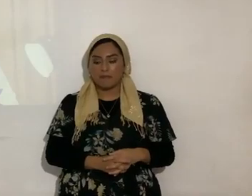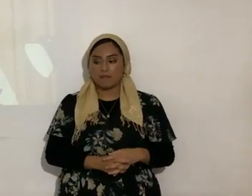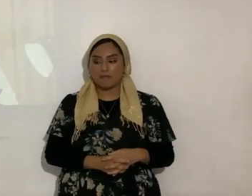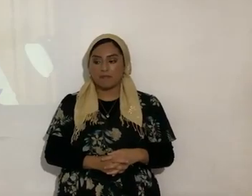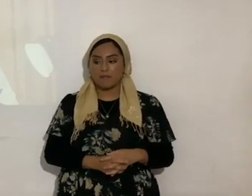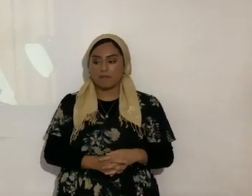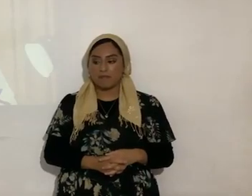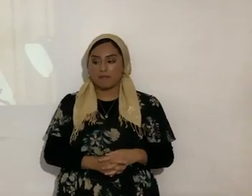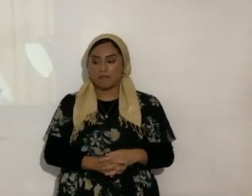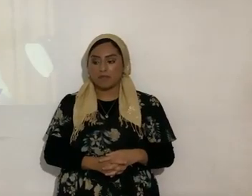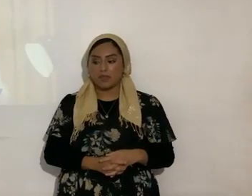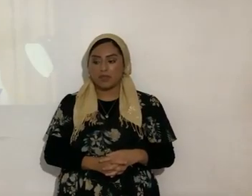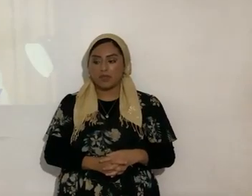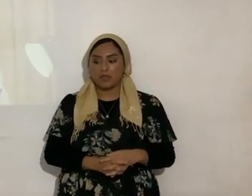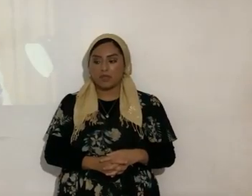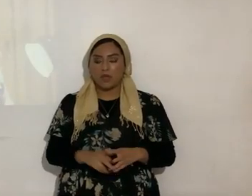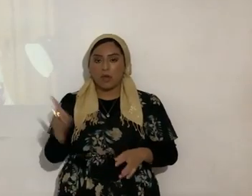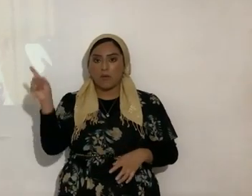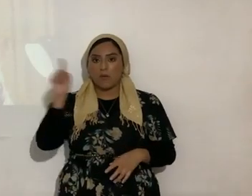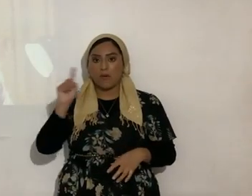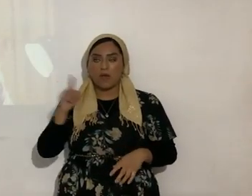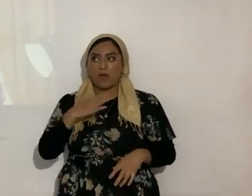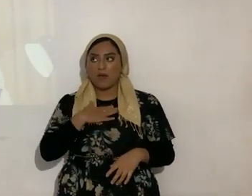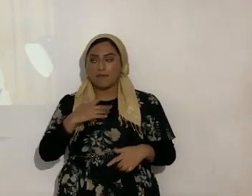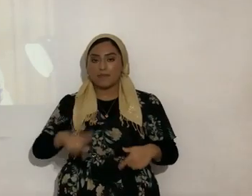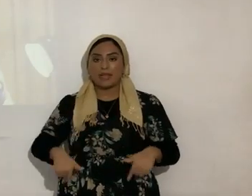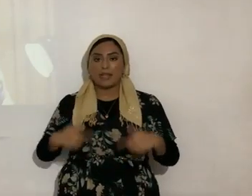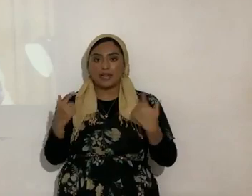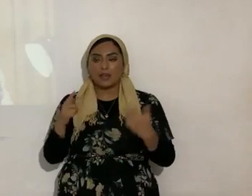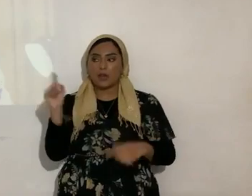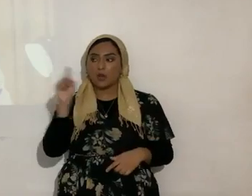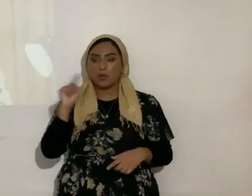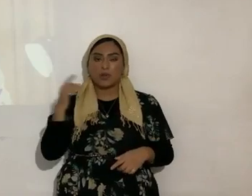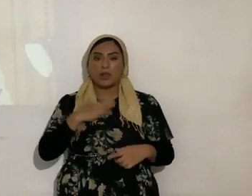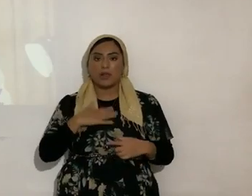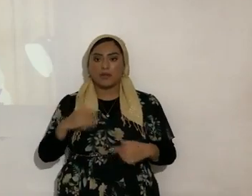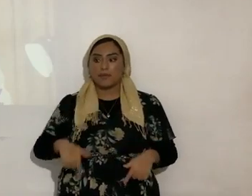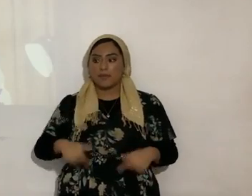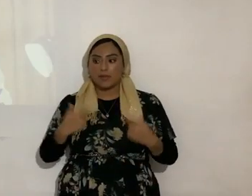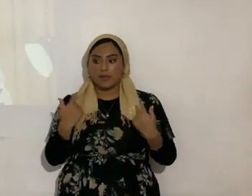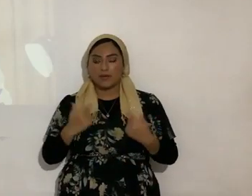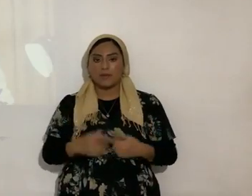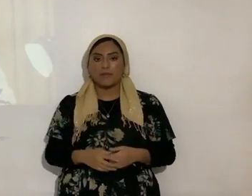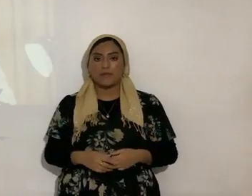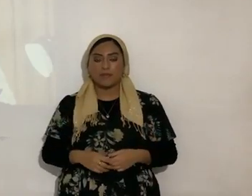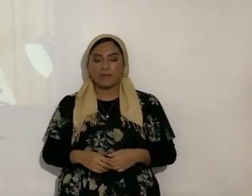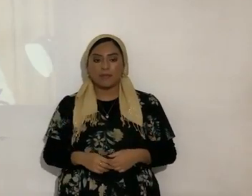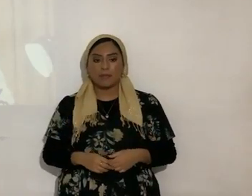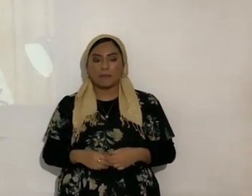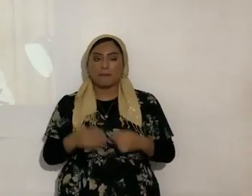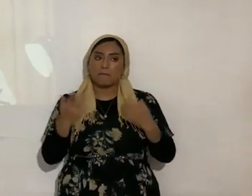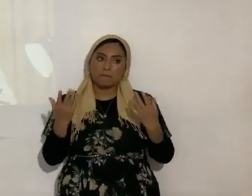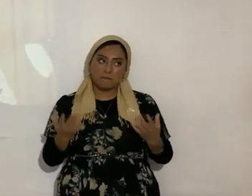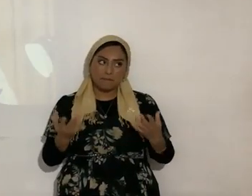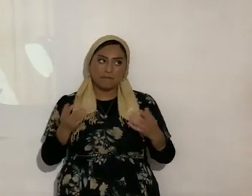¿en dónde estoy viviendo? ¿en dónde estoy viviendo? Bueno, ciertamente en lo físico,